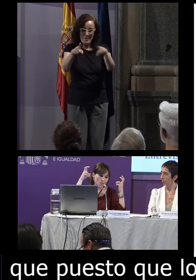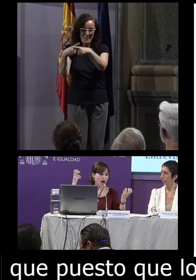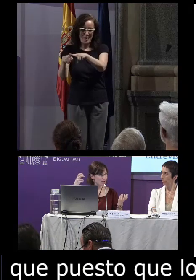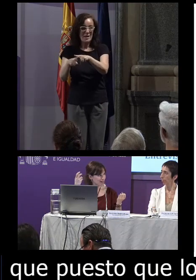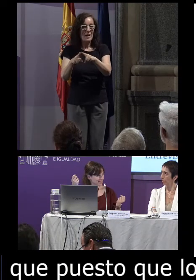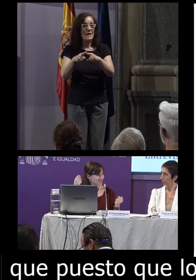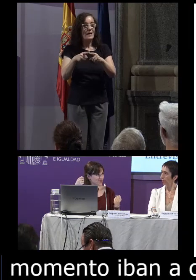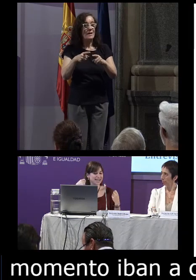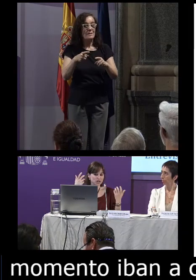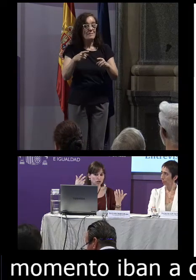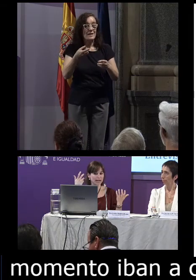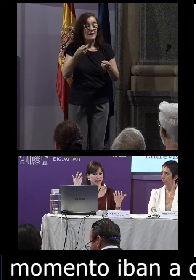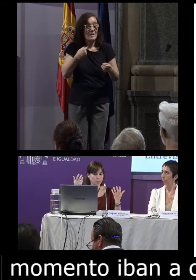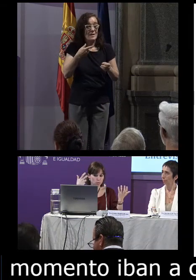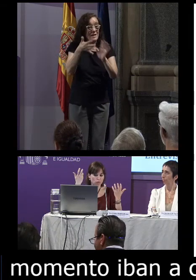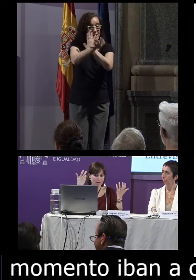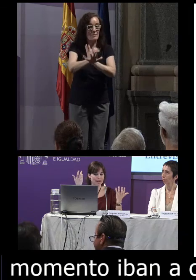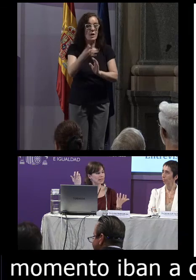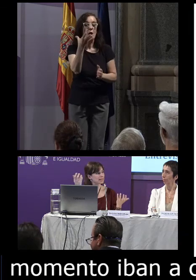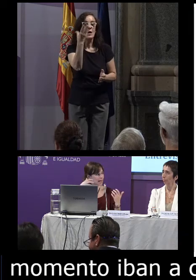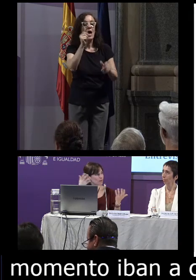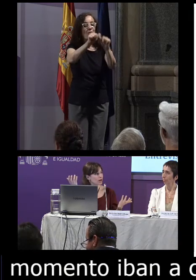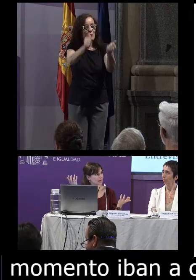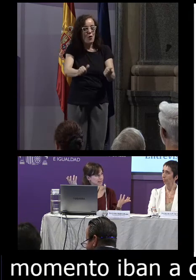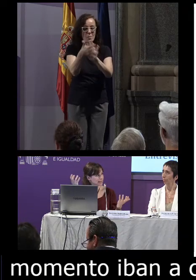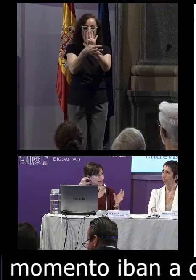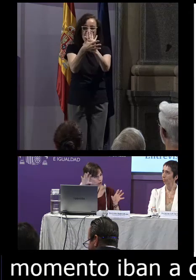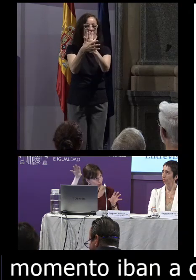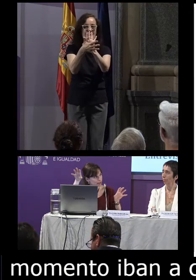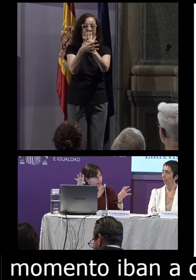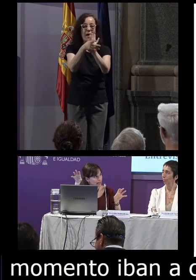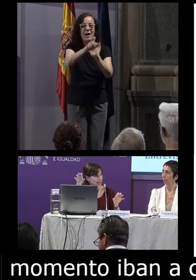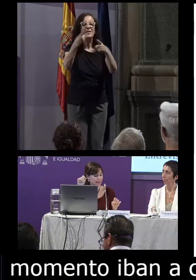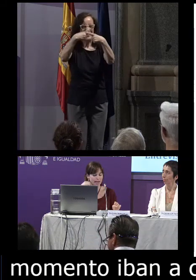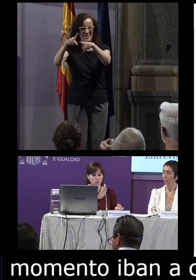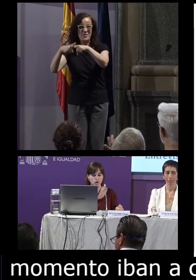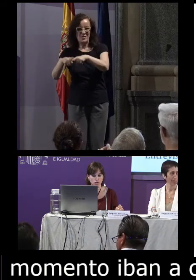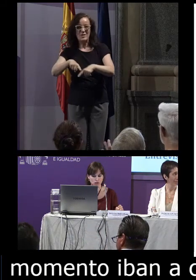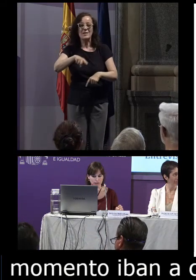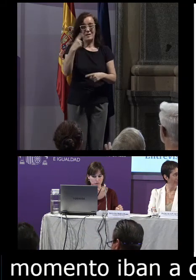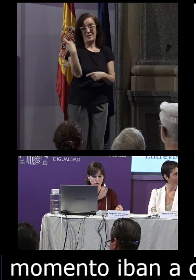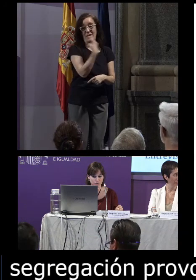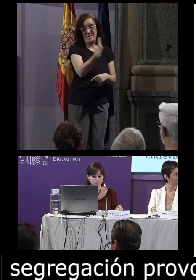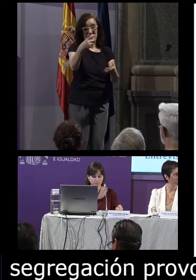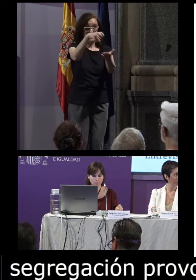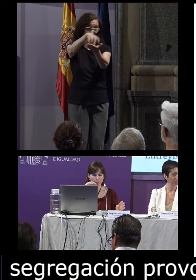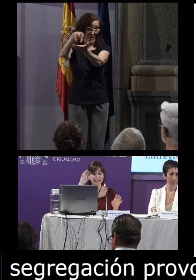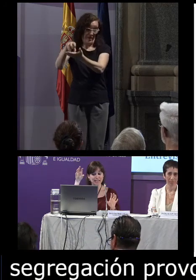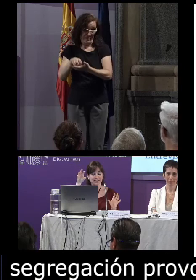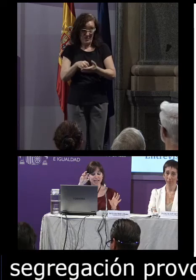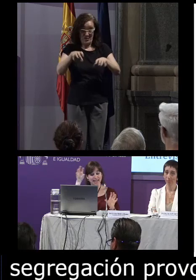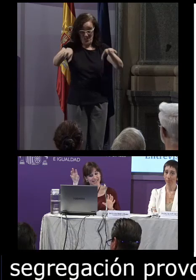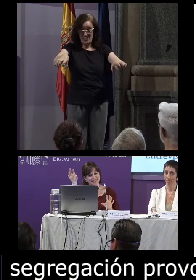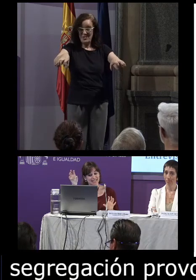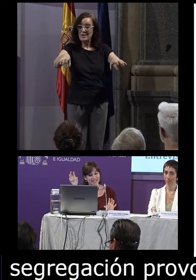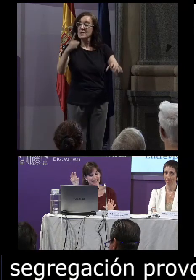provocaba el hecho de que la manera de signar fuera distinta y típica de cada uno de los centros estas